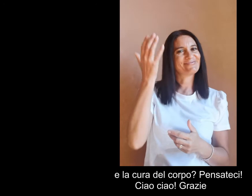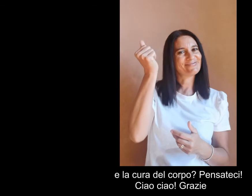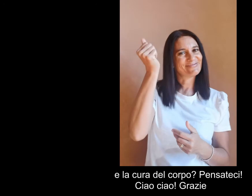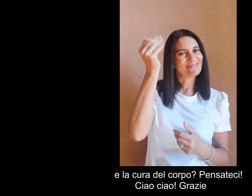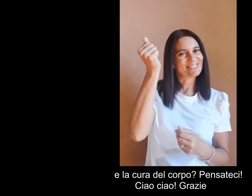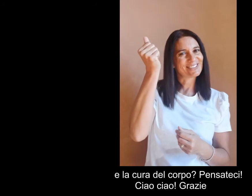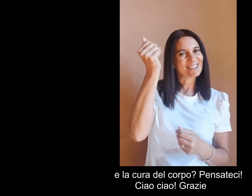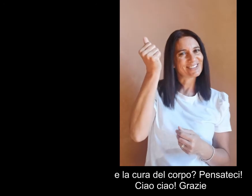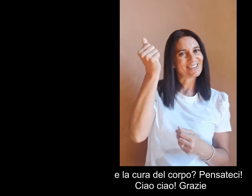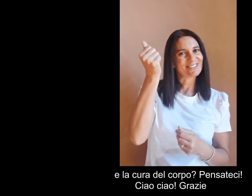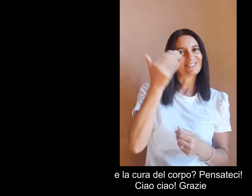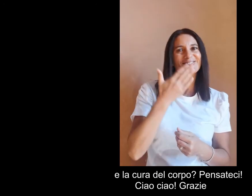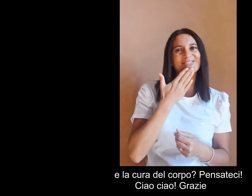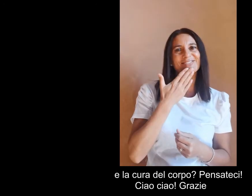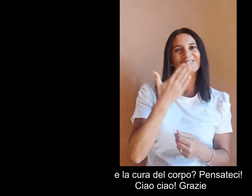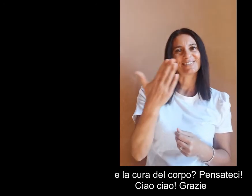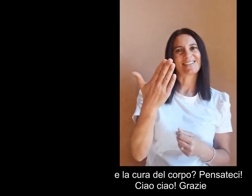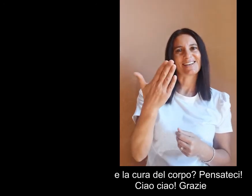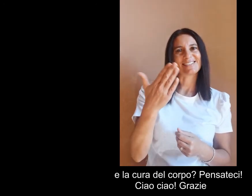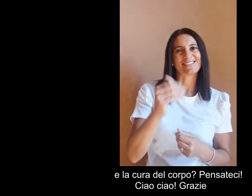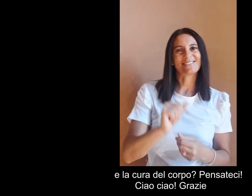grazie